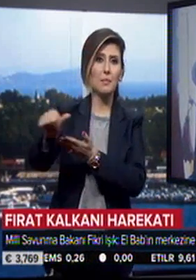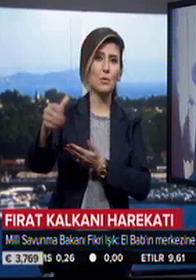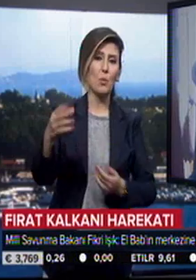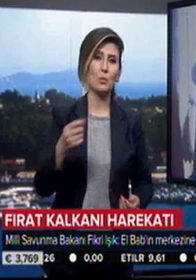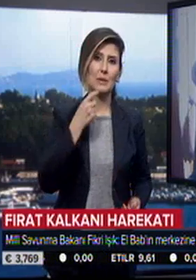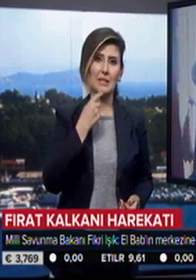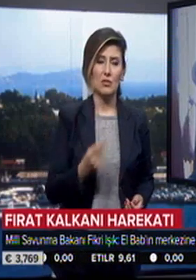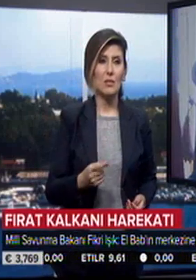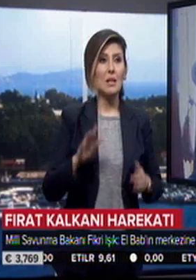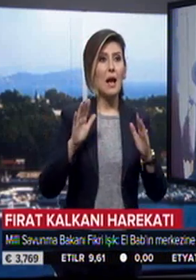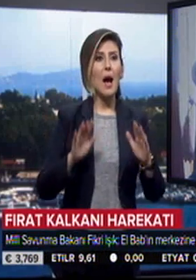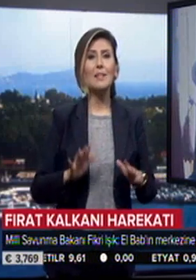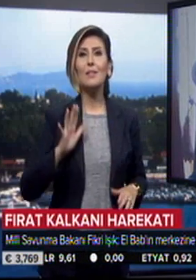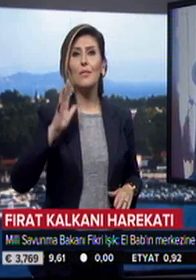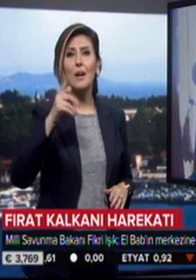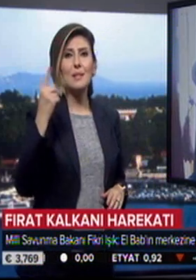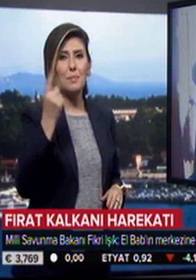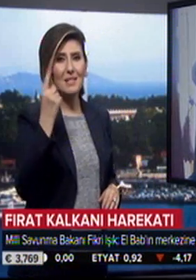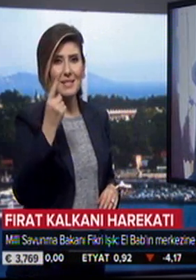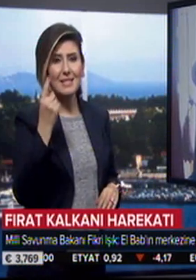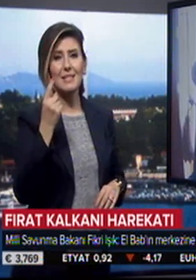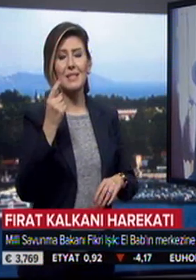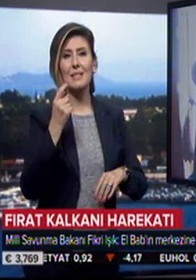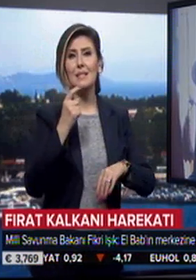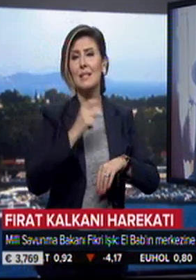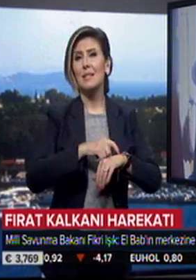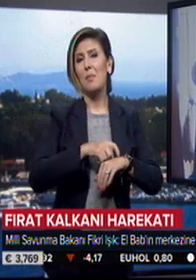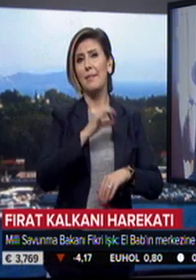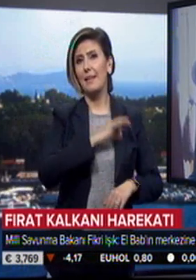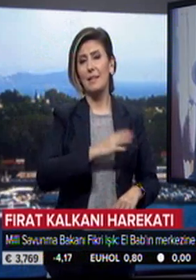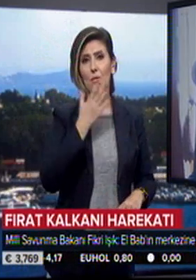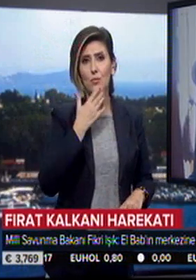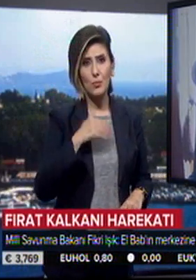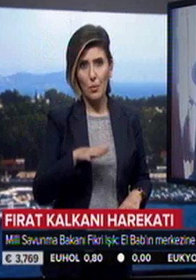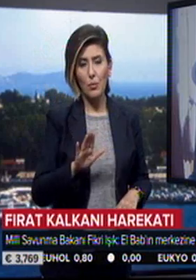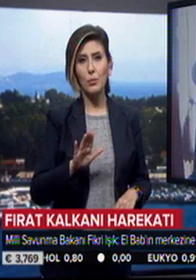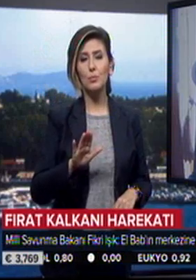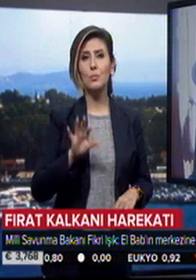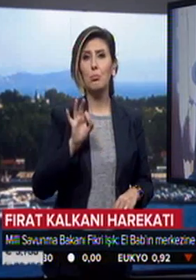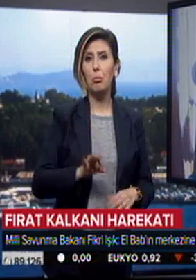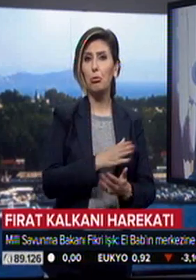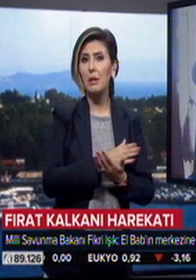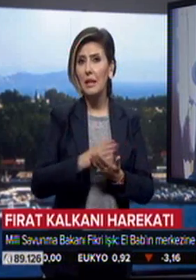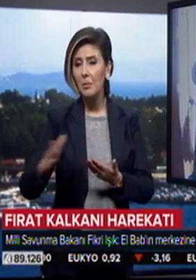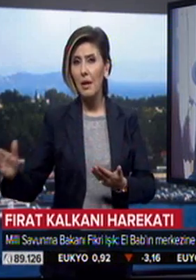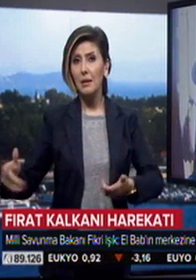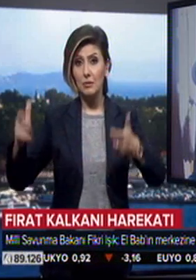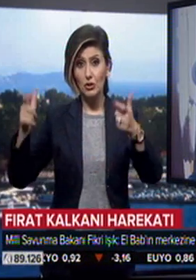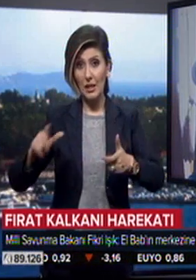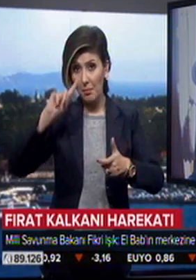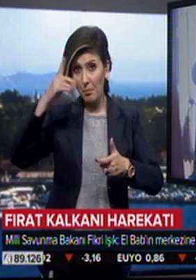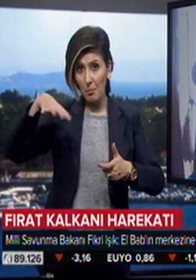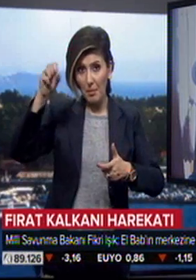diyeceğiz. Artık fazla bir zamana ihtiyaç kalmadı. Bugün itibariyle şehir